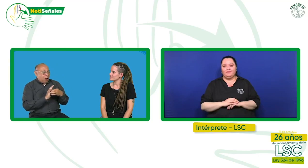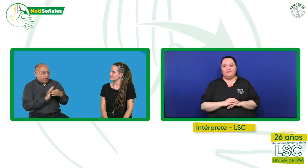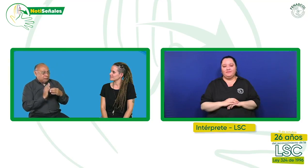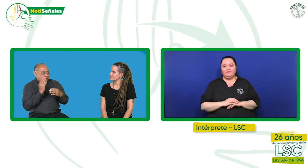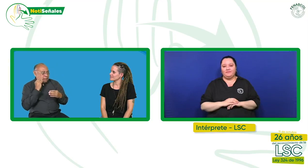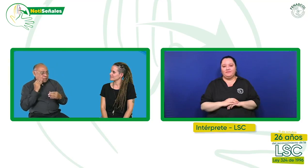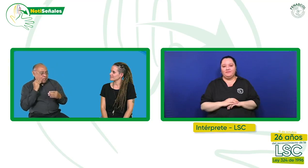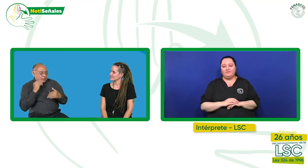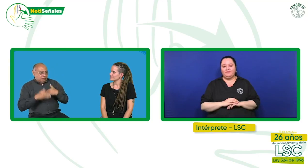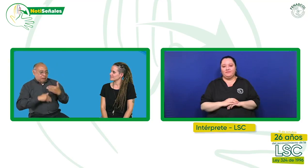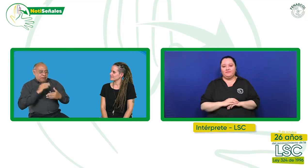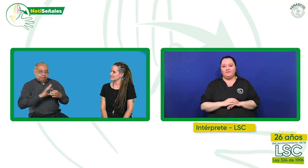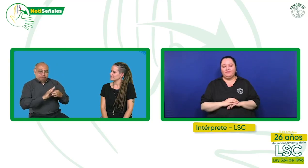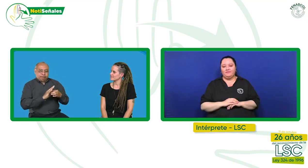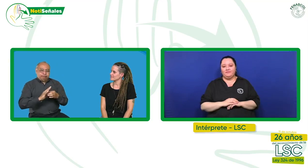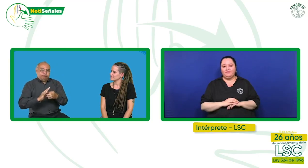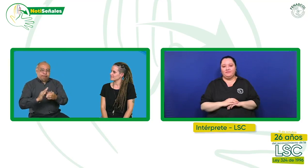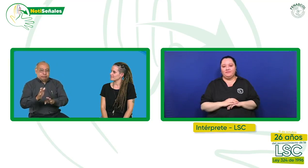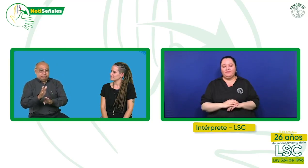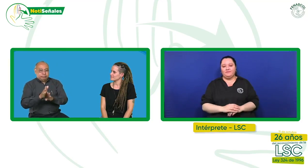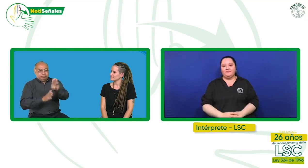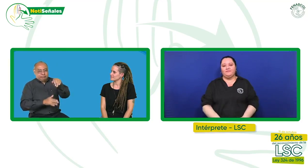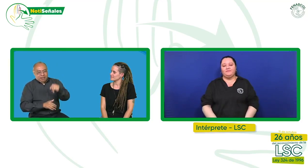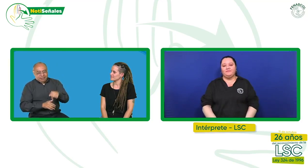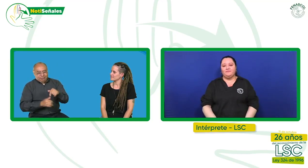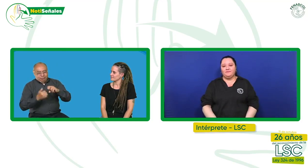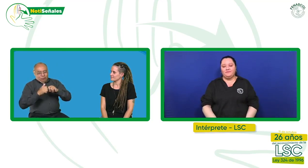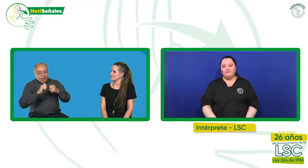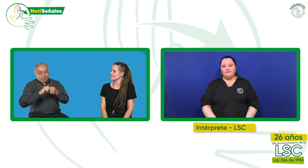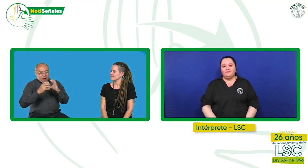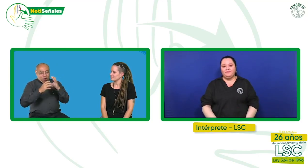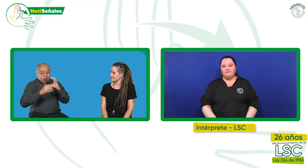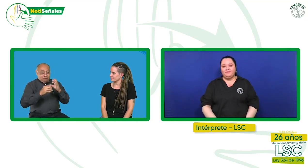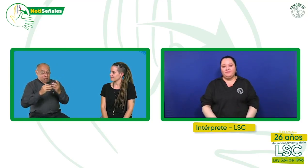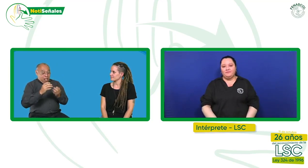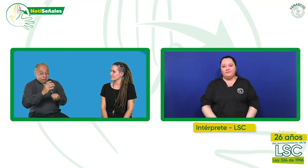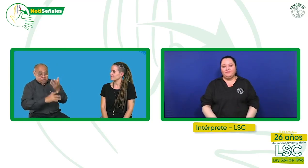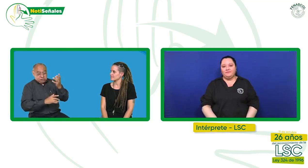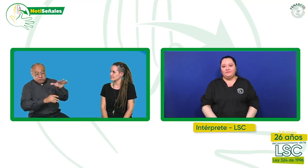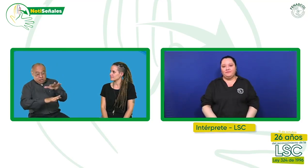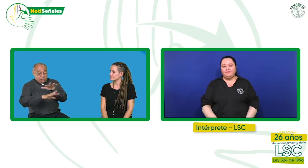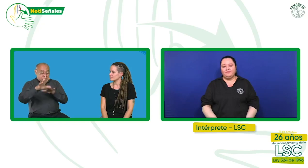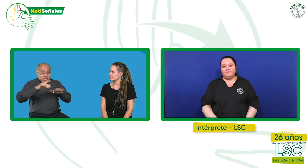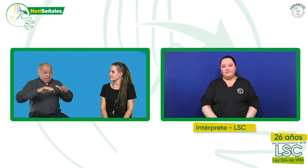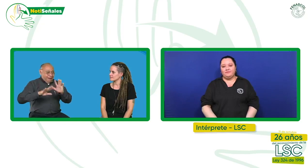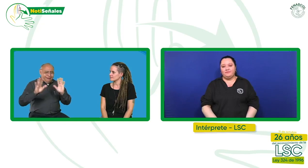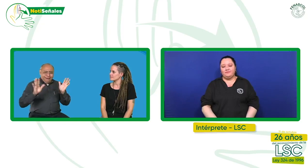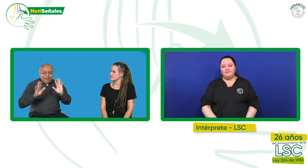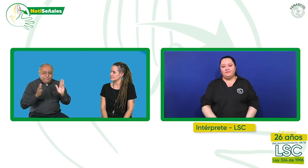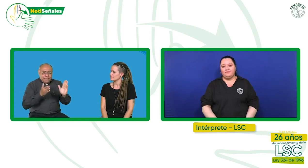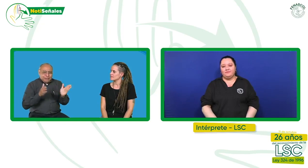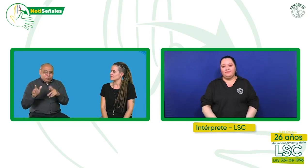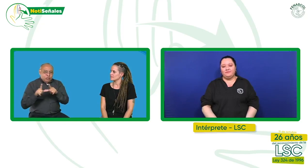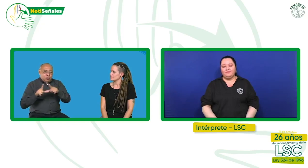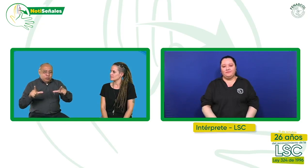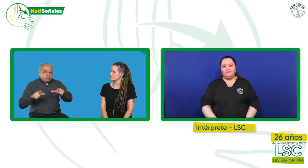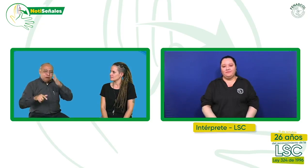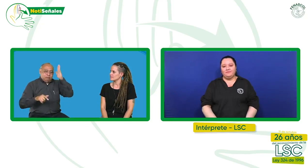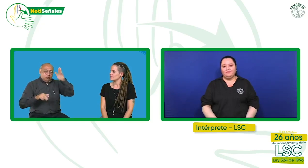en las que hemos compartido experiencias mutuas, pues de seguro que esto va a ser de gran ayuda. Y que el tema de la